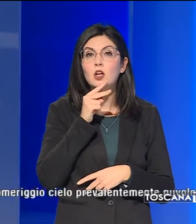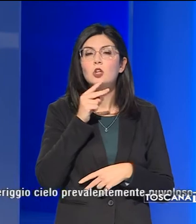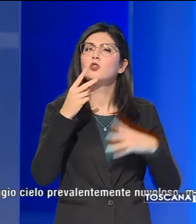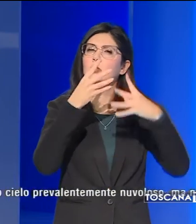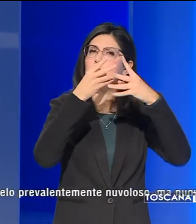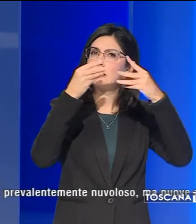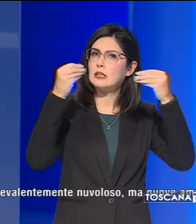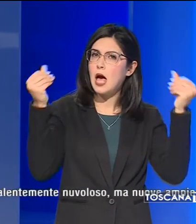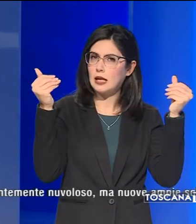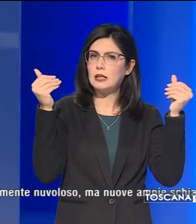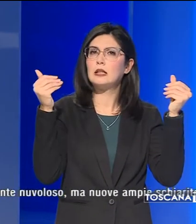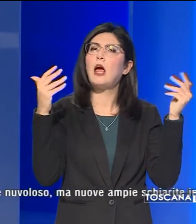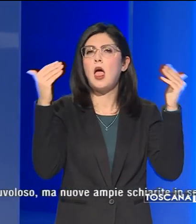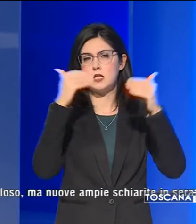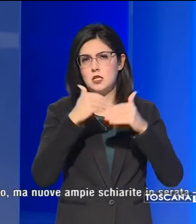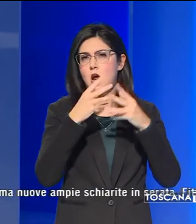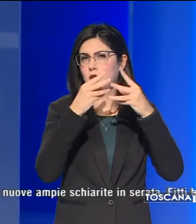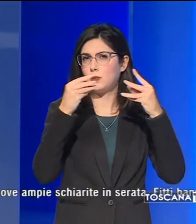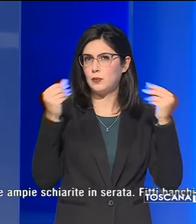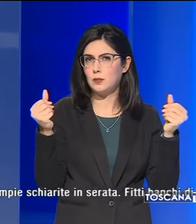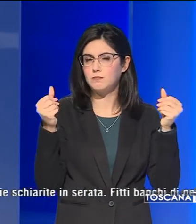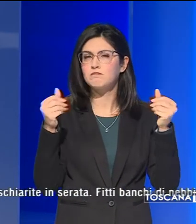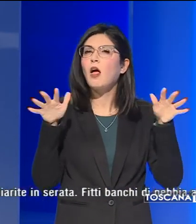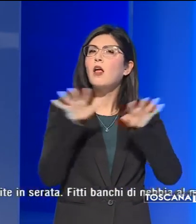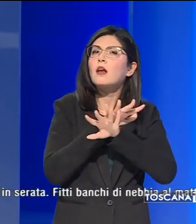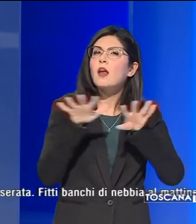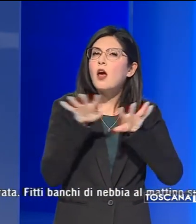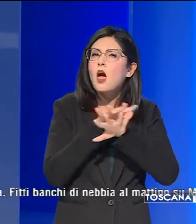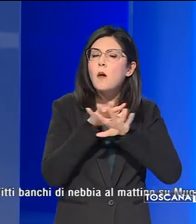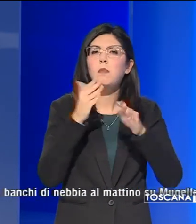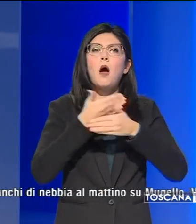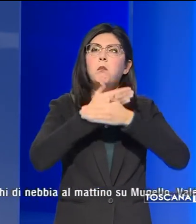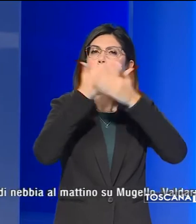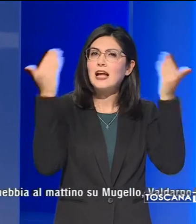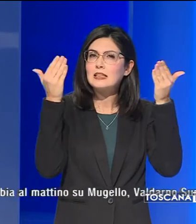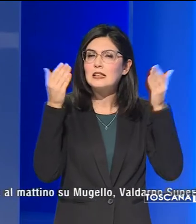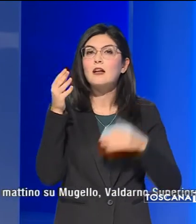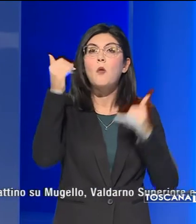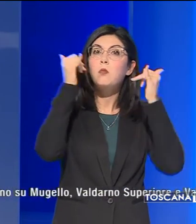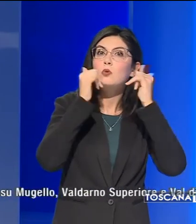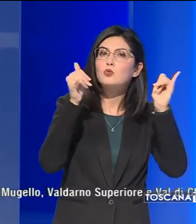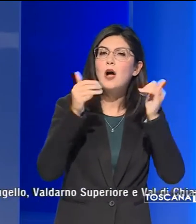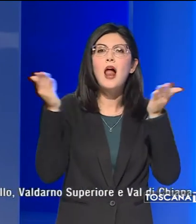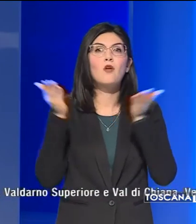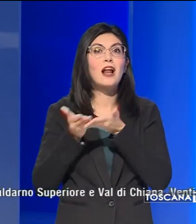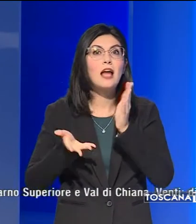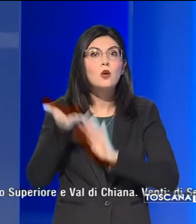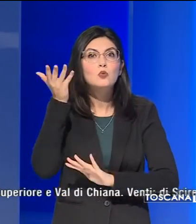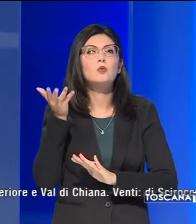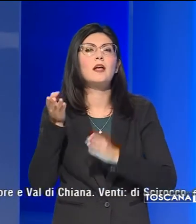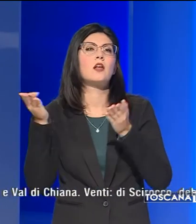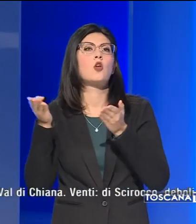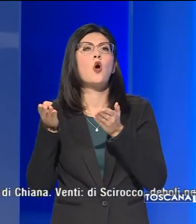schiarite in serata fitti banchi di nebbia al mattino su Mugello Valdarno Superiore e